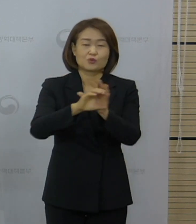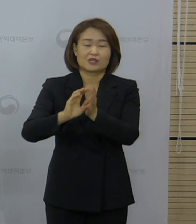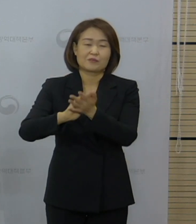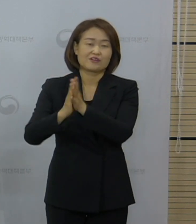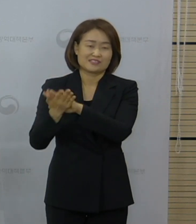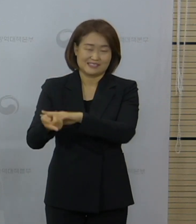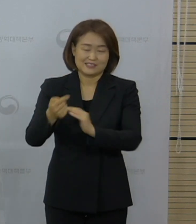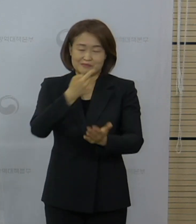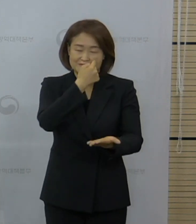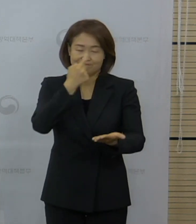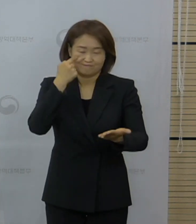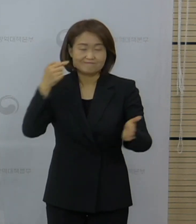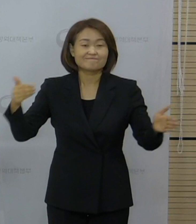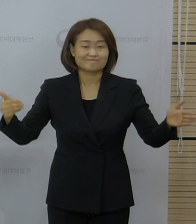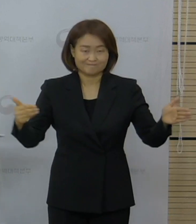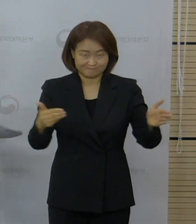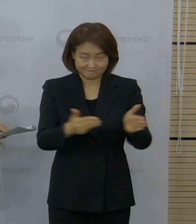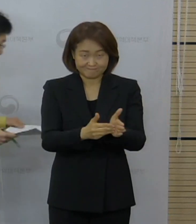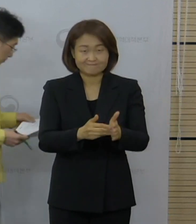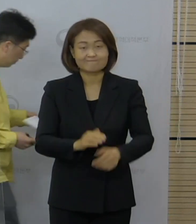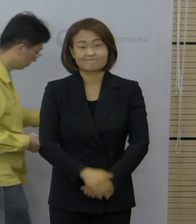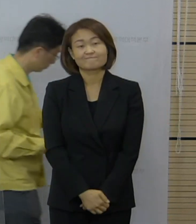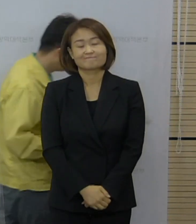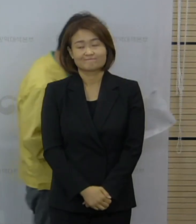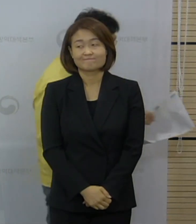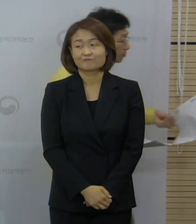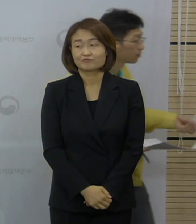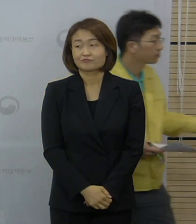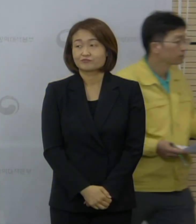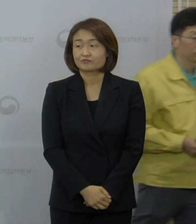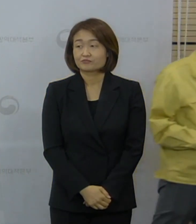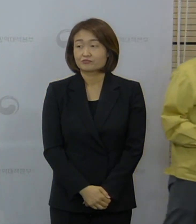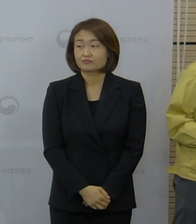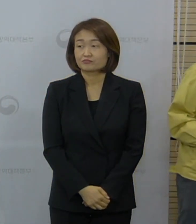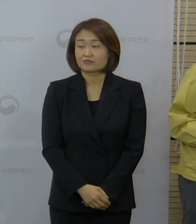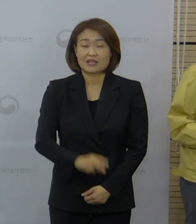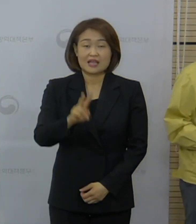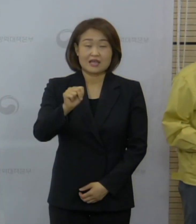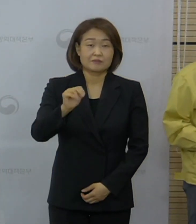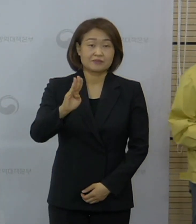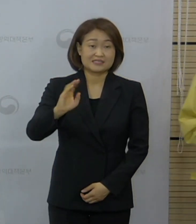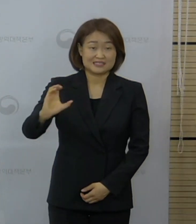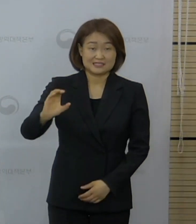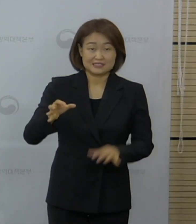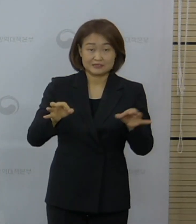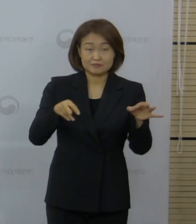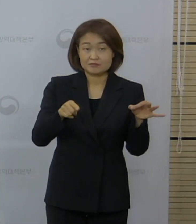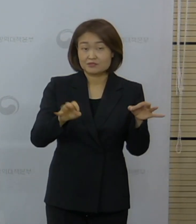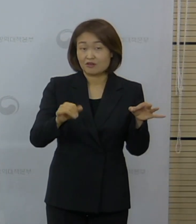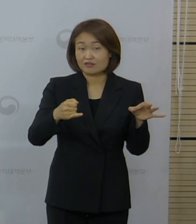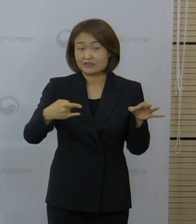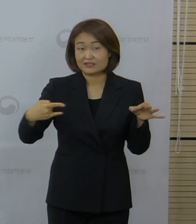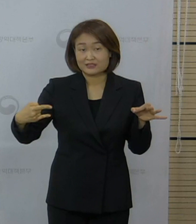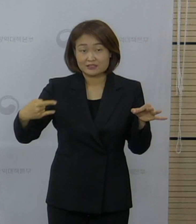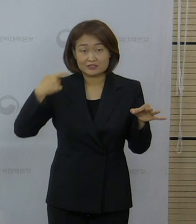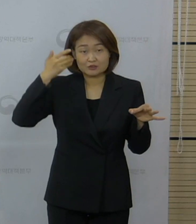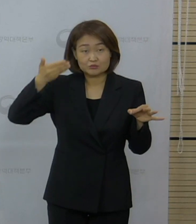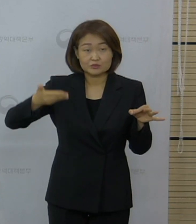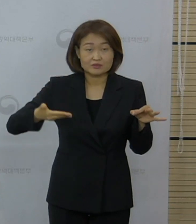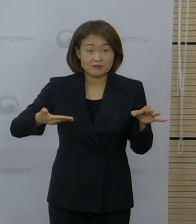이상입니다. 네 다음은 미국 mbc 방송국의 김성희 pd님 질문 주셨습니다.